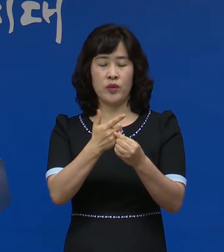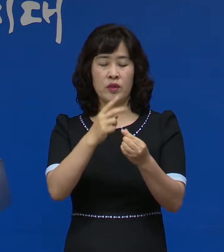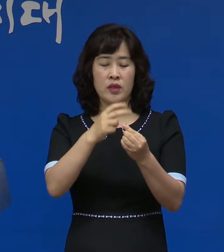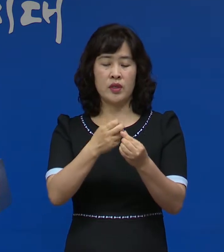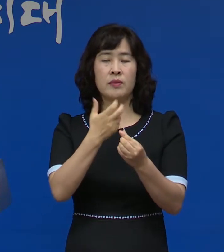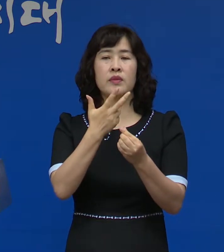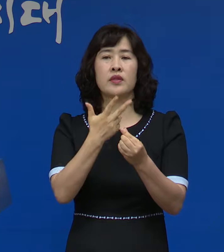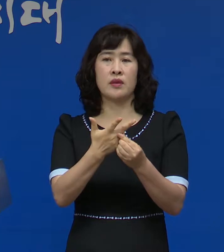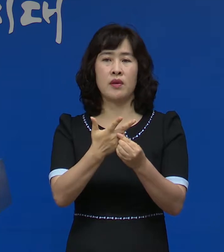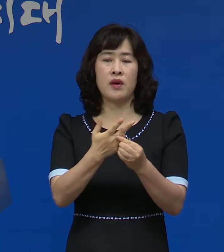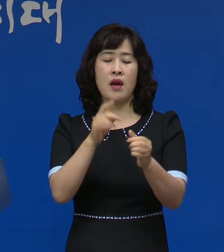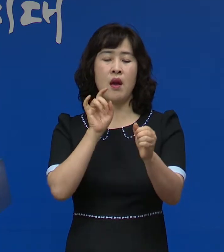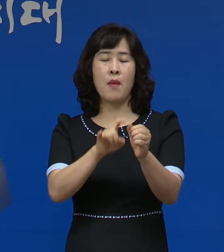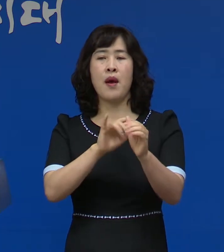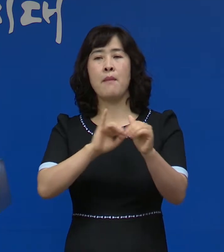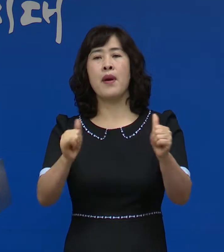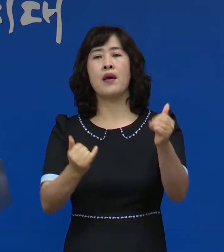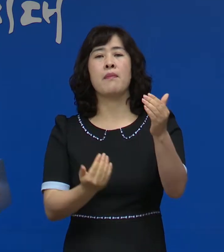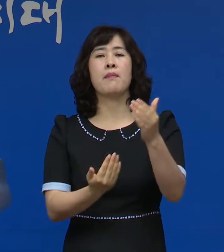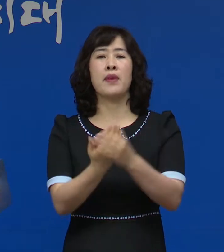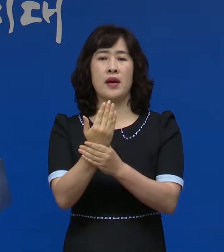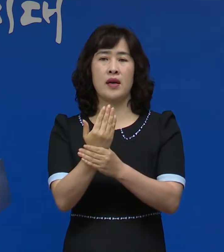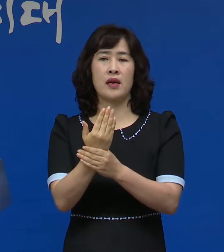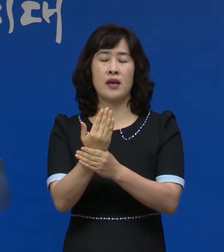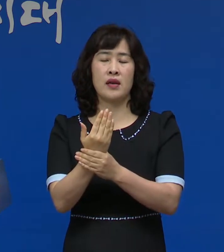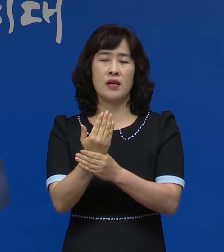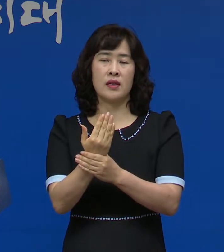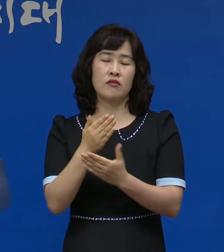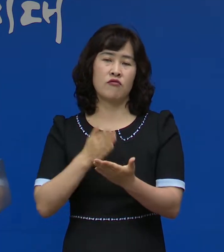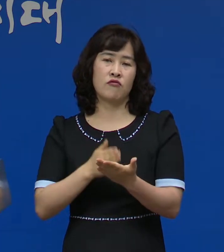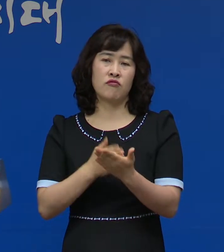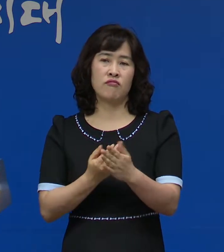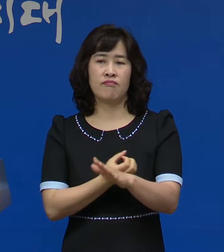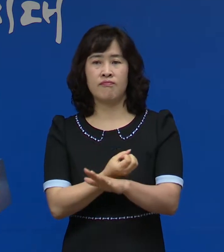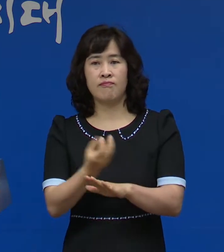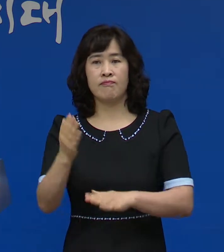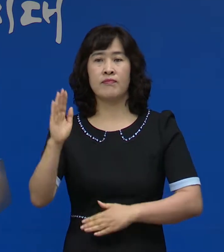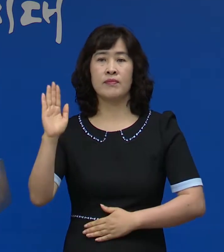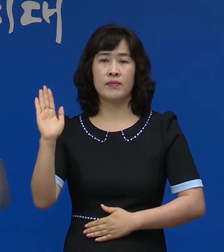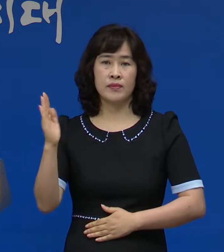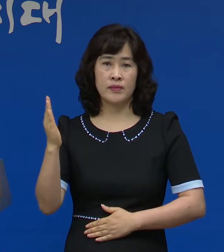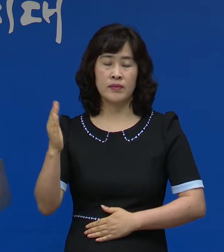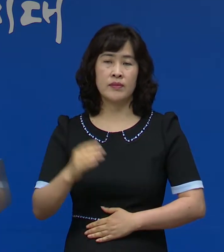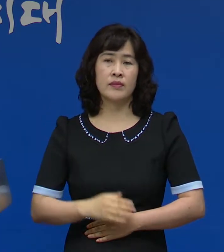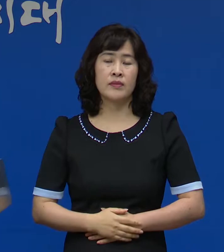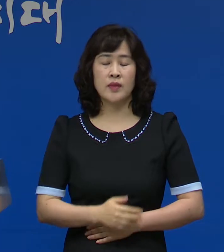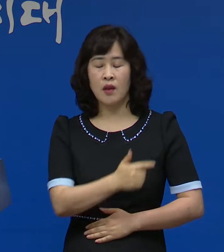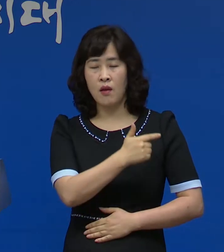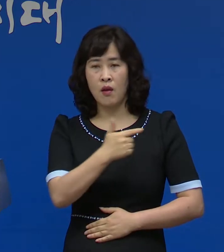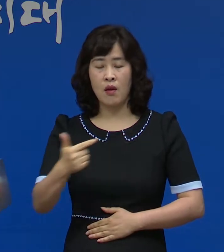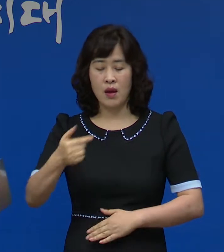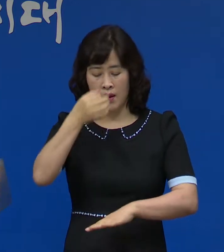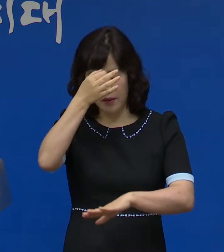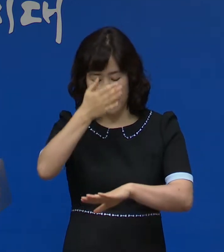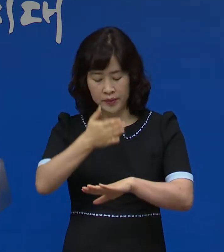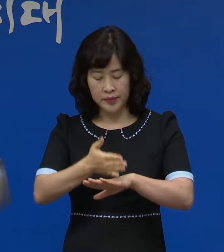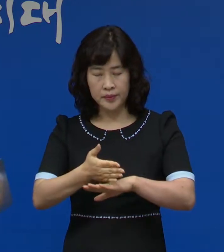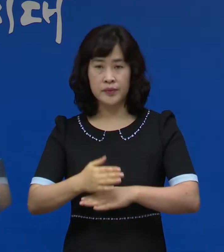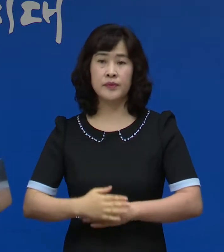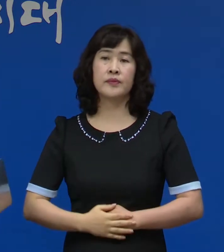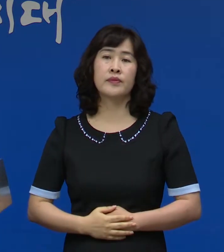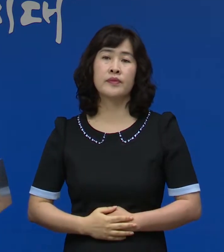27번 확진자가 발생했다는 소식을 전해드리게 돼서 대단히 죄송스럽게